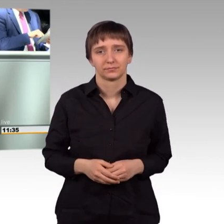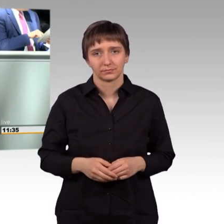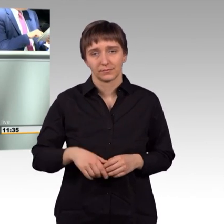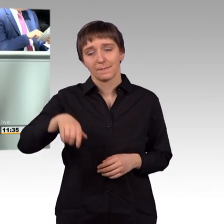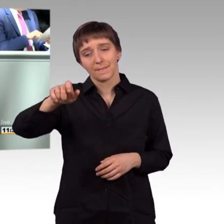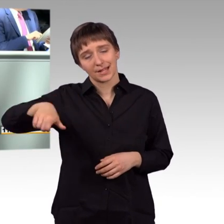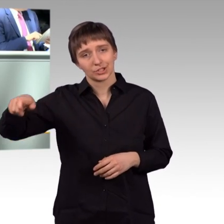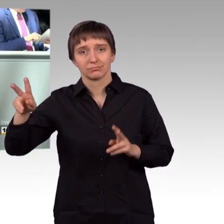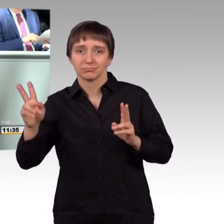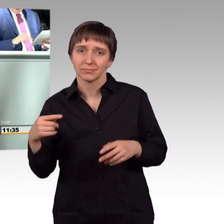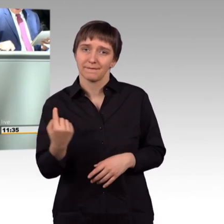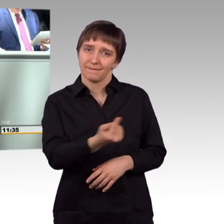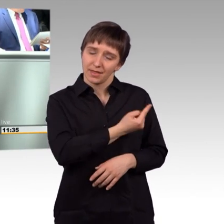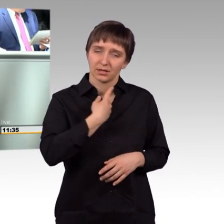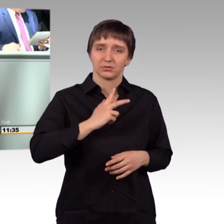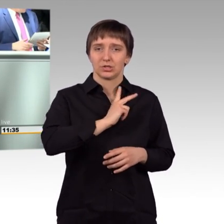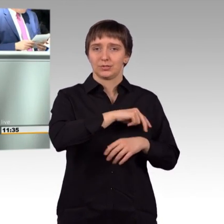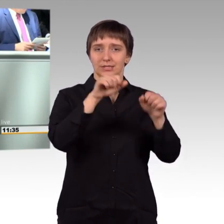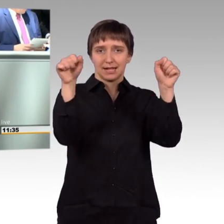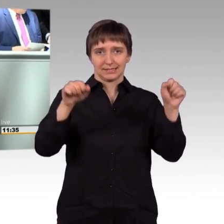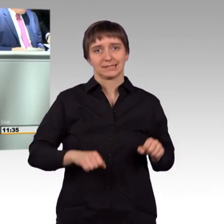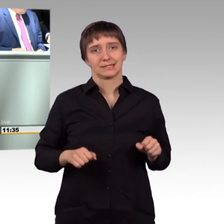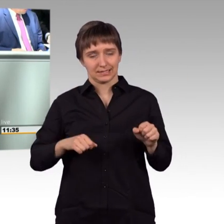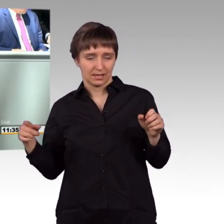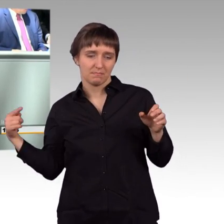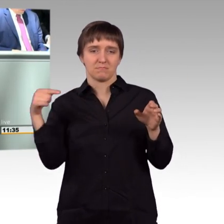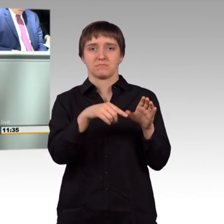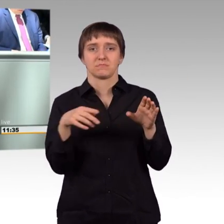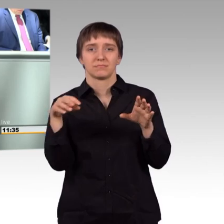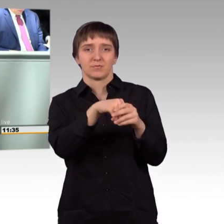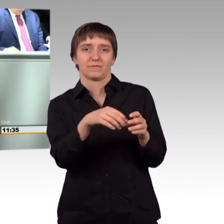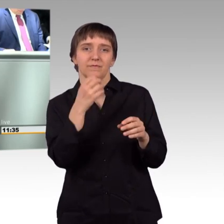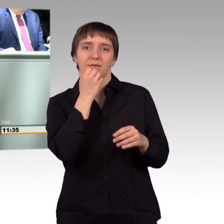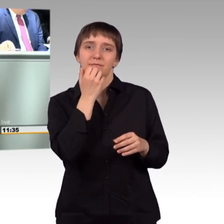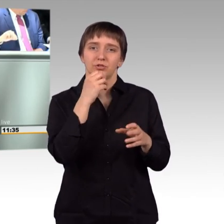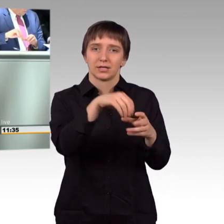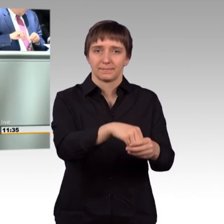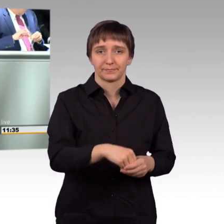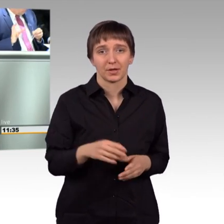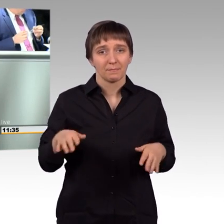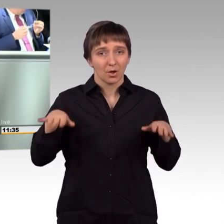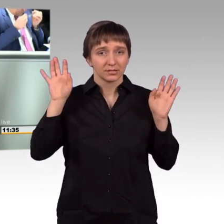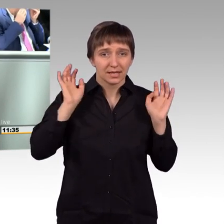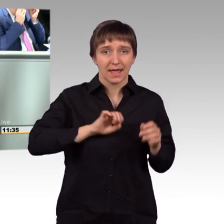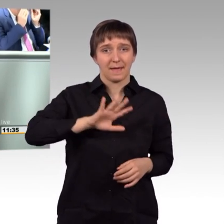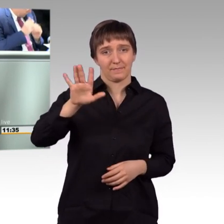und finanzierten Sozialsysteme einwandern. Moslems, die, wenn wir sie hier belassen, unsere Gesellschaft